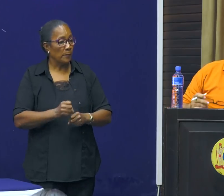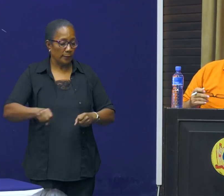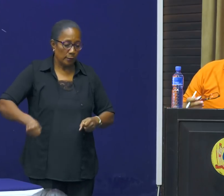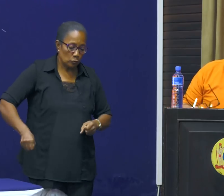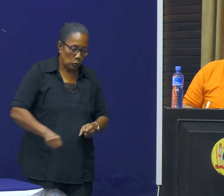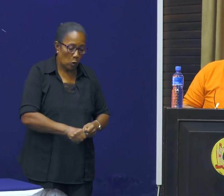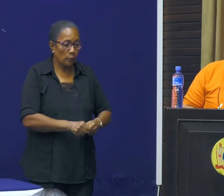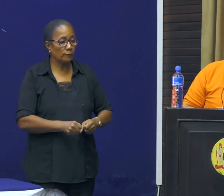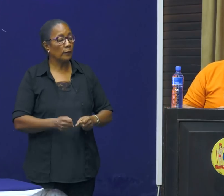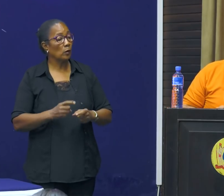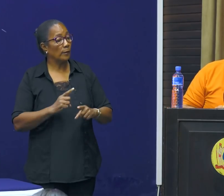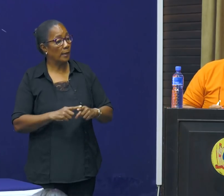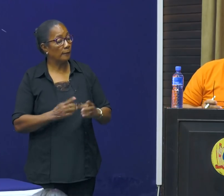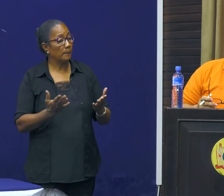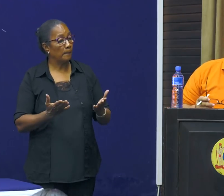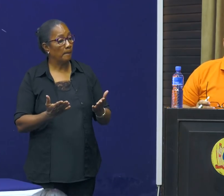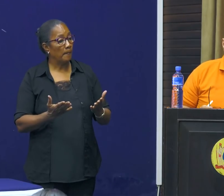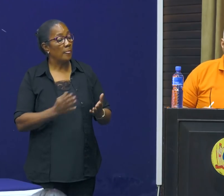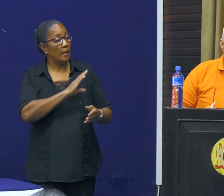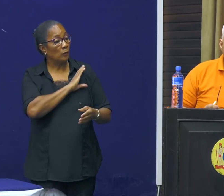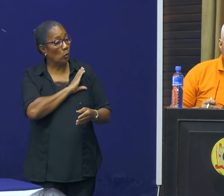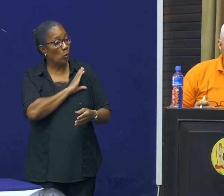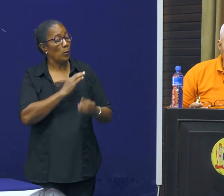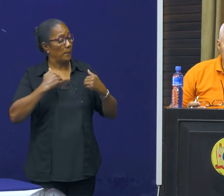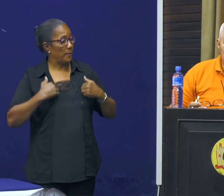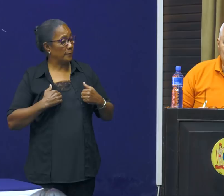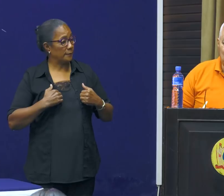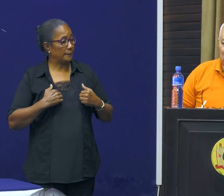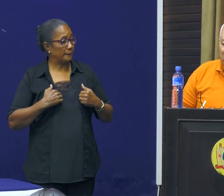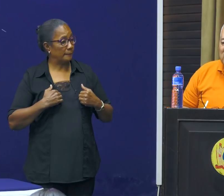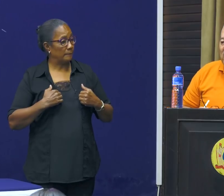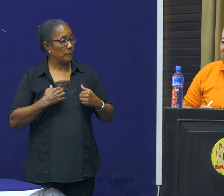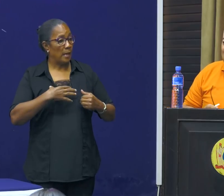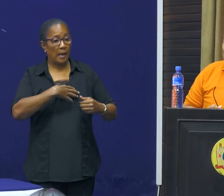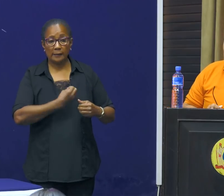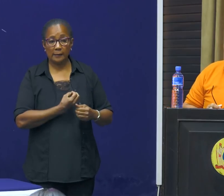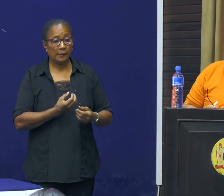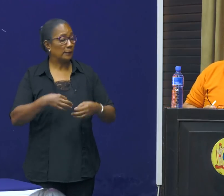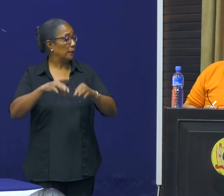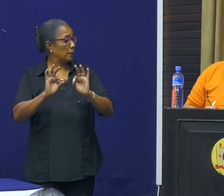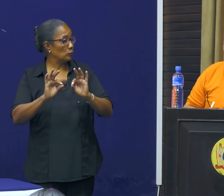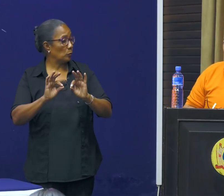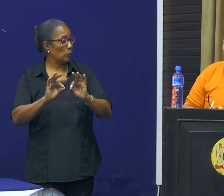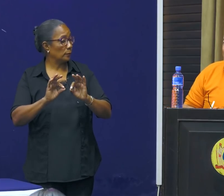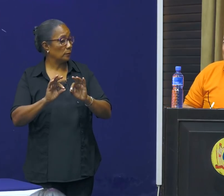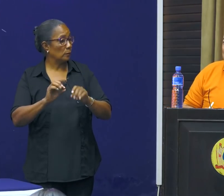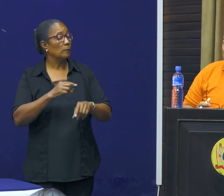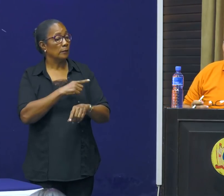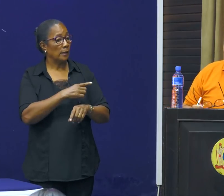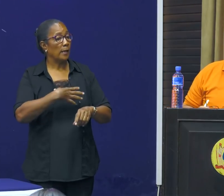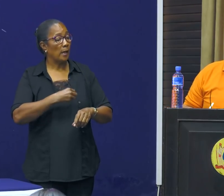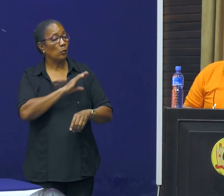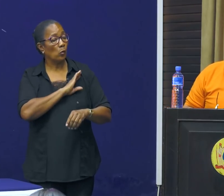van koffers, et cetera. Er waren mensen die geen transport hadden en daar hebben wij natuurlijk ook voor